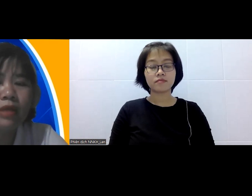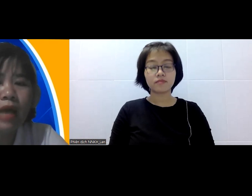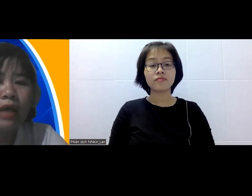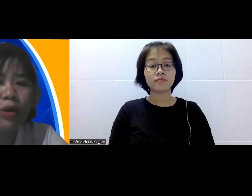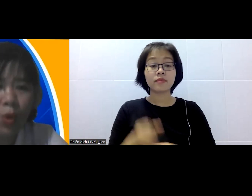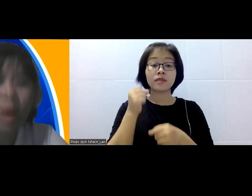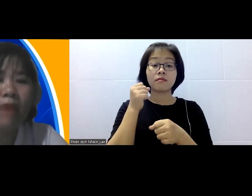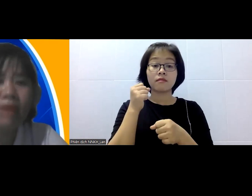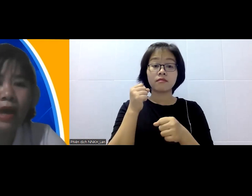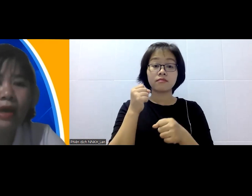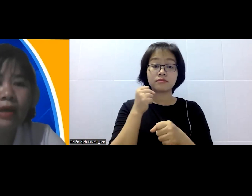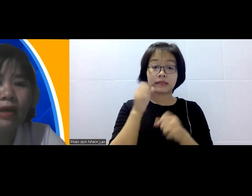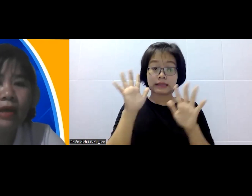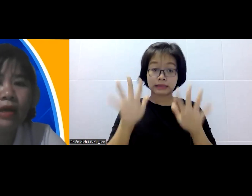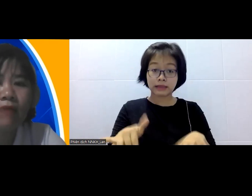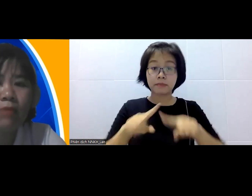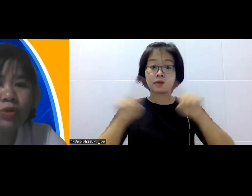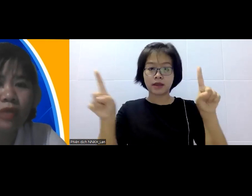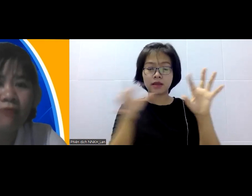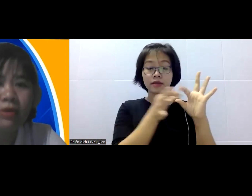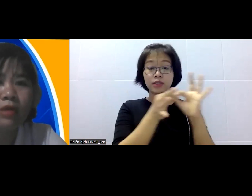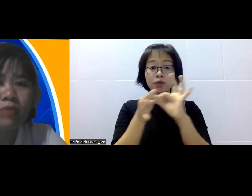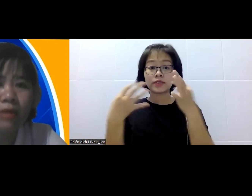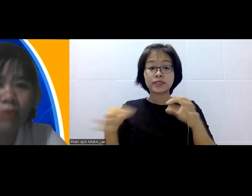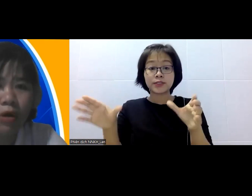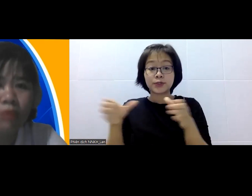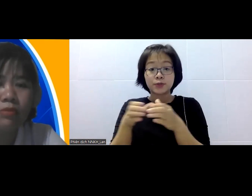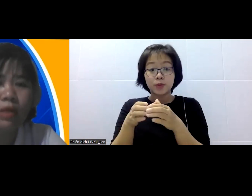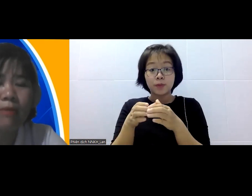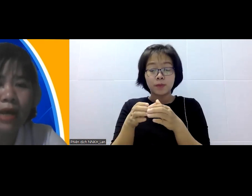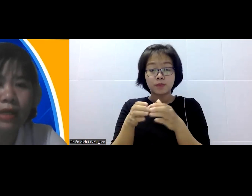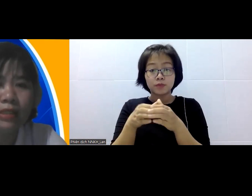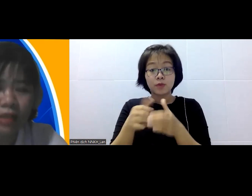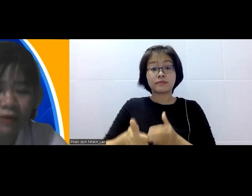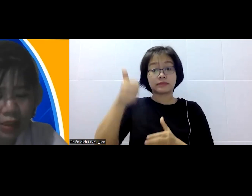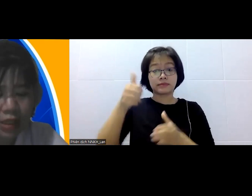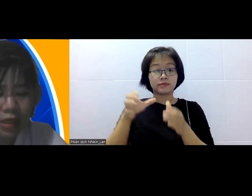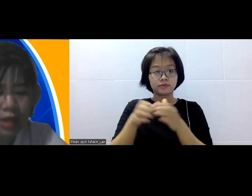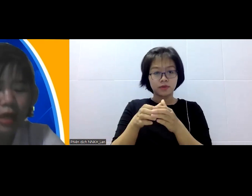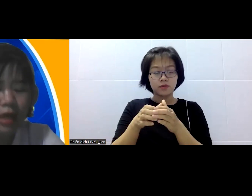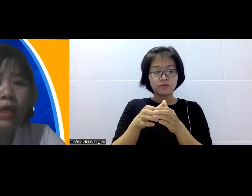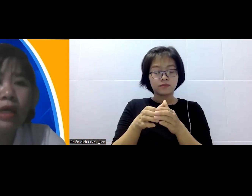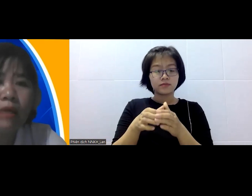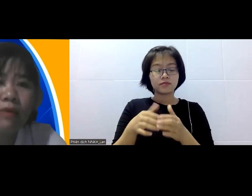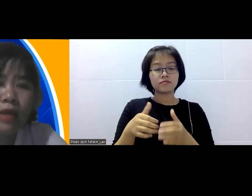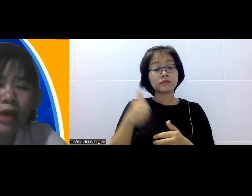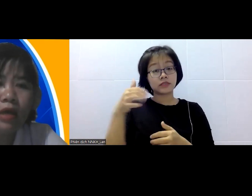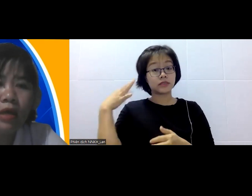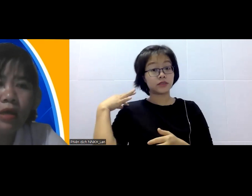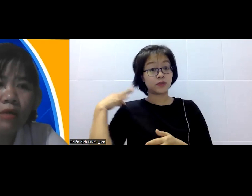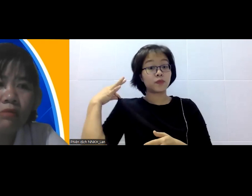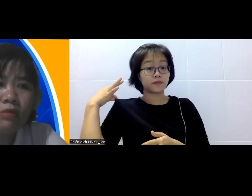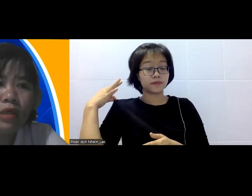đội ngũ Aparina và một số thành viên nông dân nồng cốt là mạng đứa tình nghiệm viên đó là Aparina